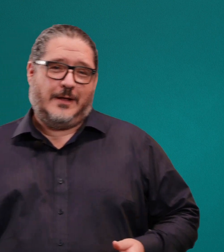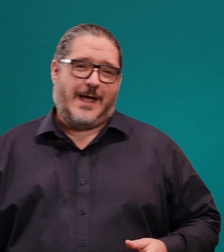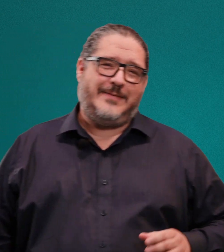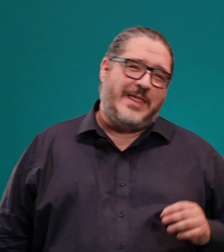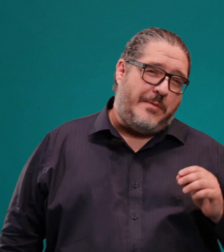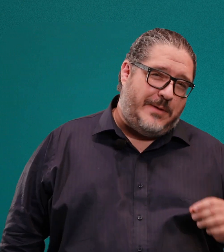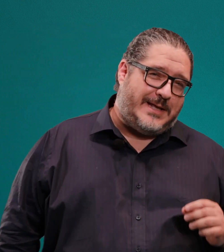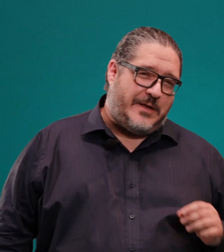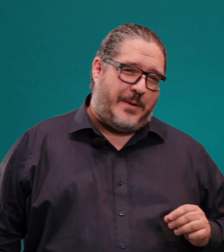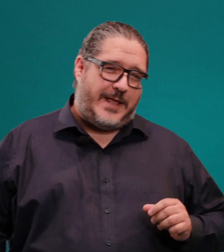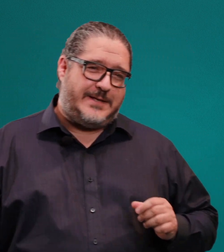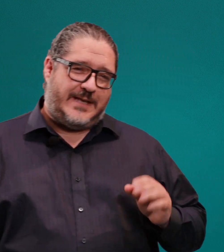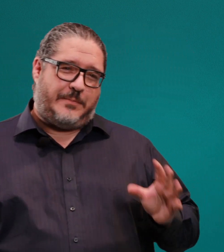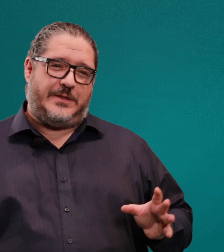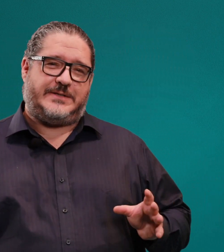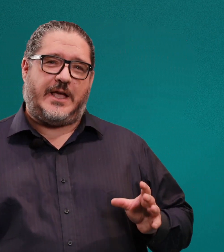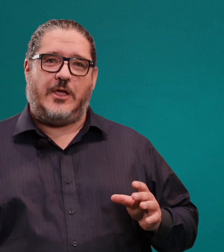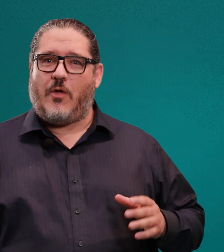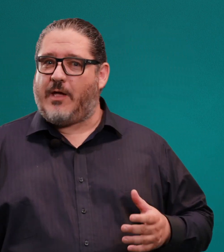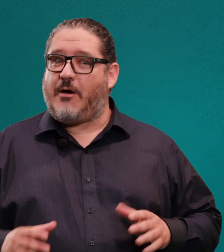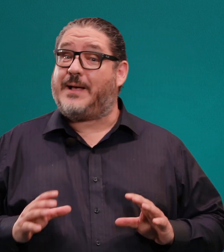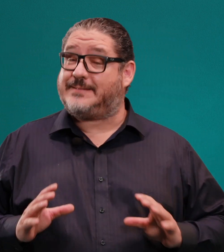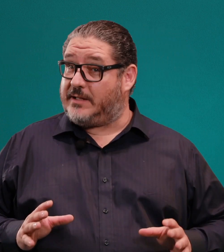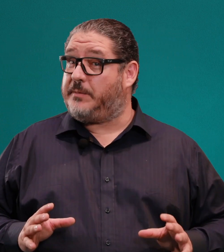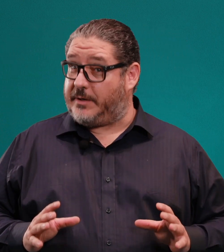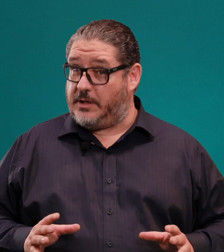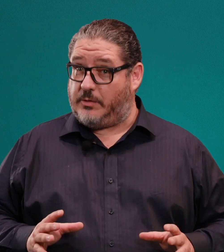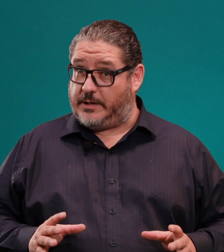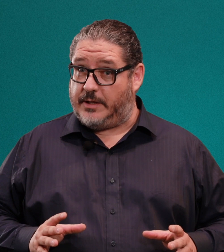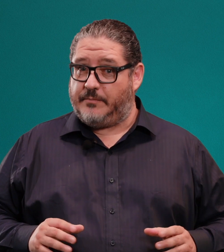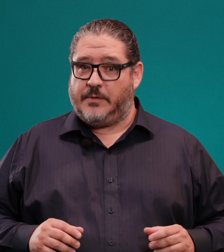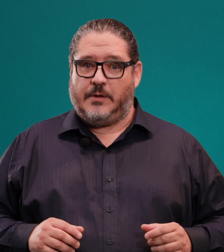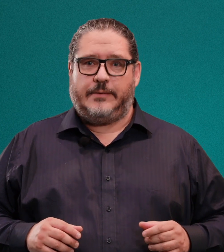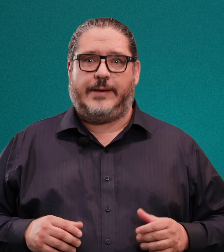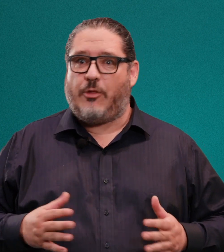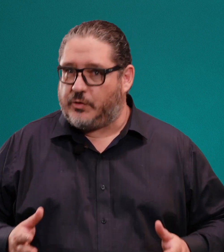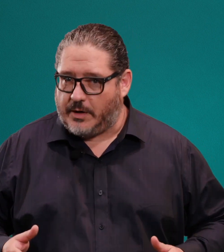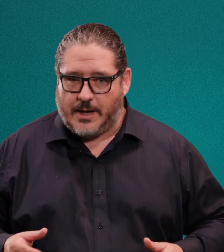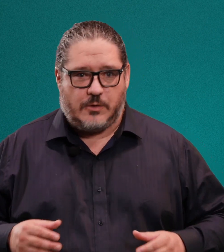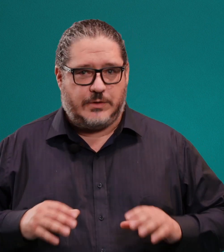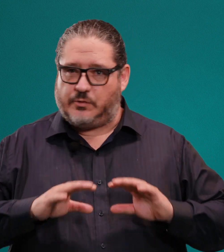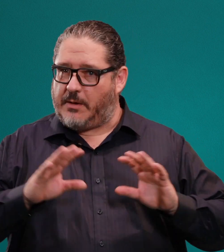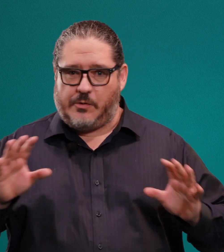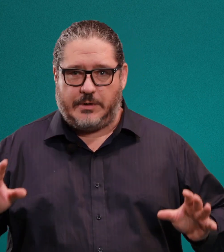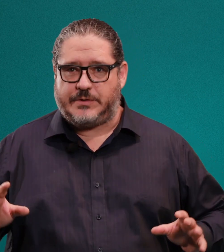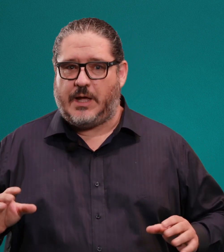Antes de vivir esa experiencia de aprendizaje, yo andaba bastante perdido, en realidad. Tenía dos trabajos y estudiaba en la universidad,